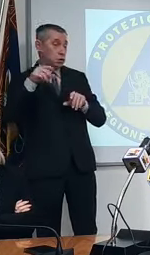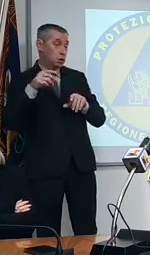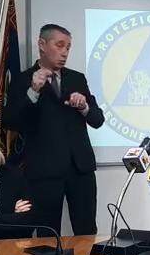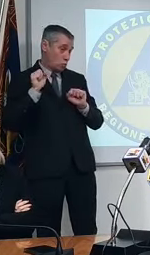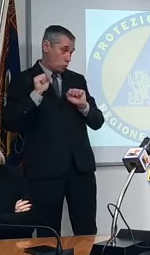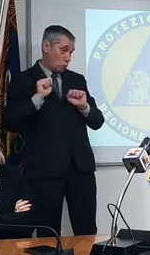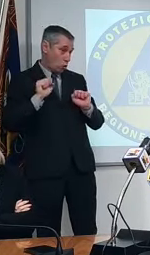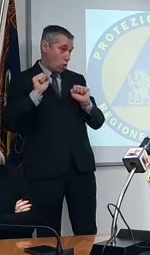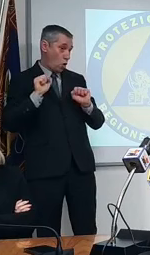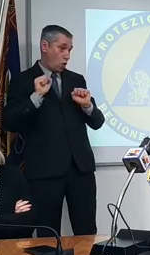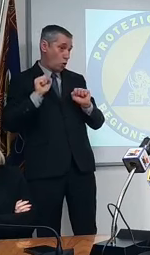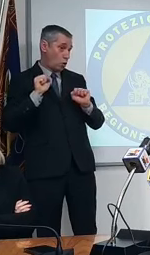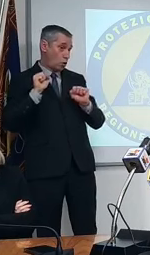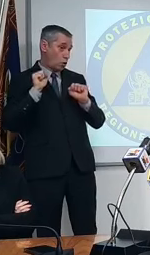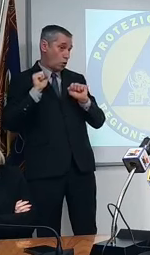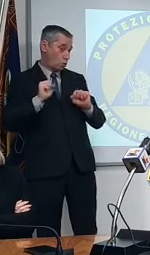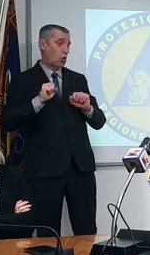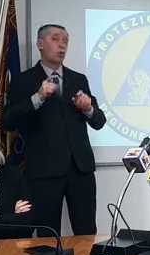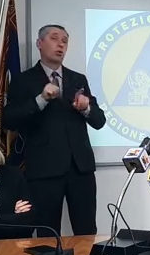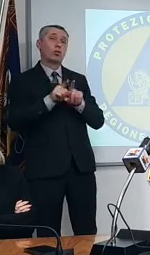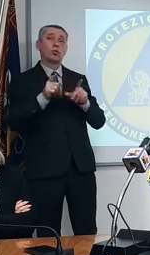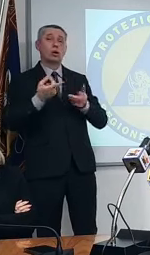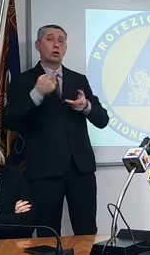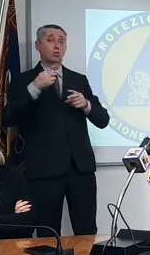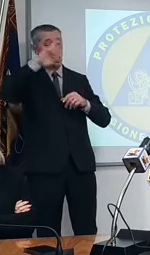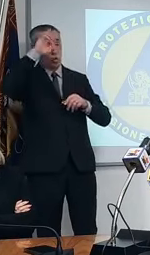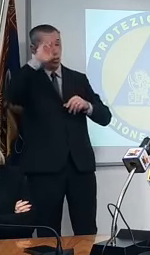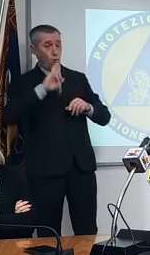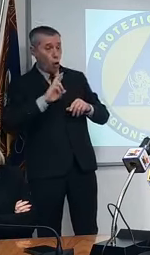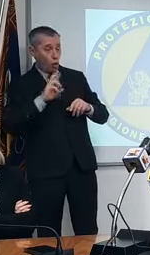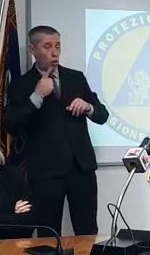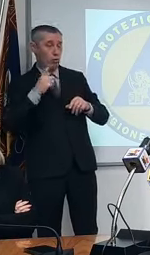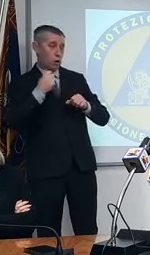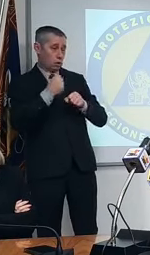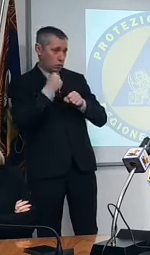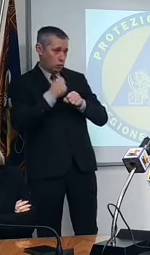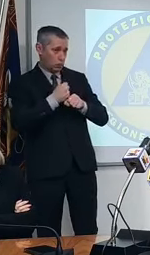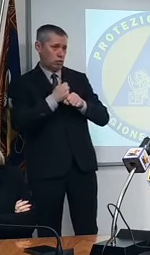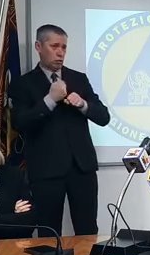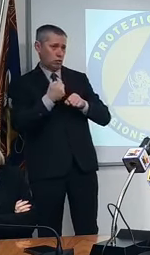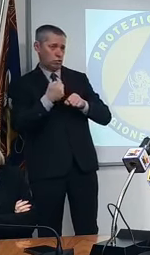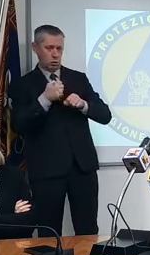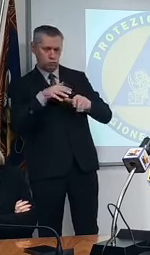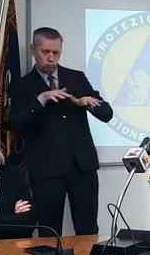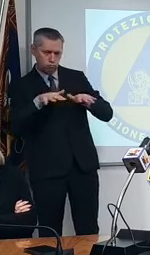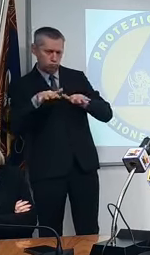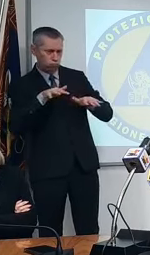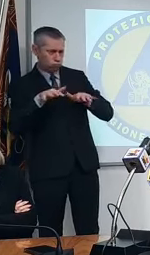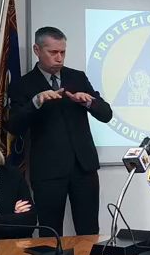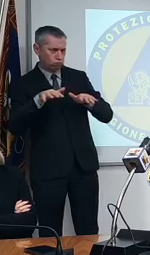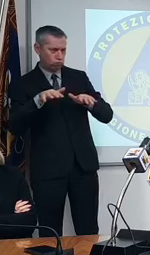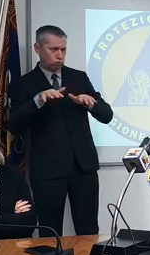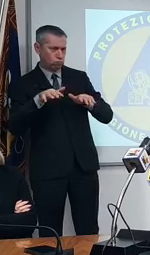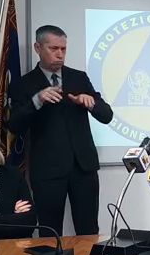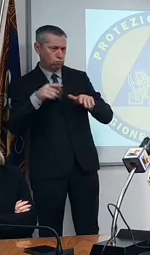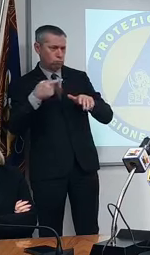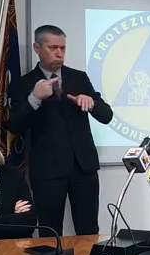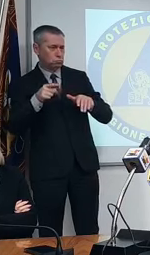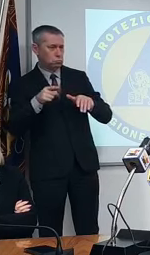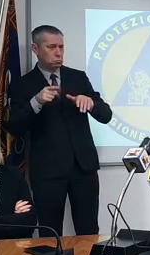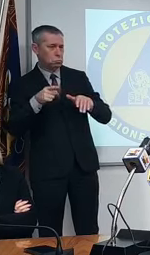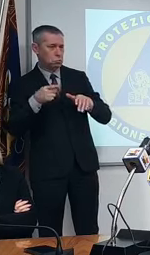un ruolo in questa in questo investimento delle covere